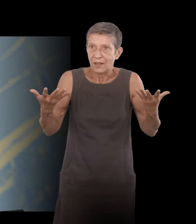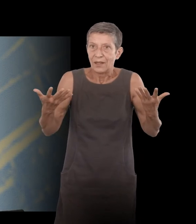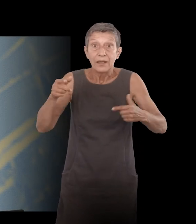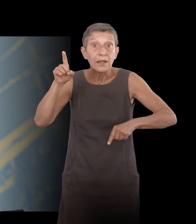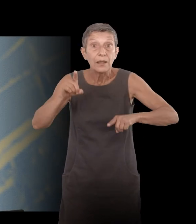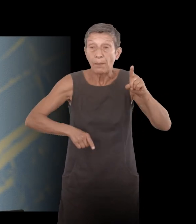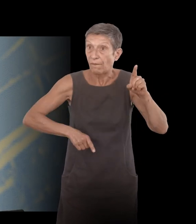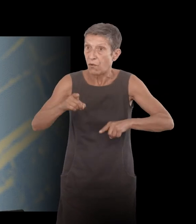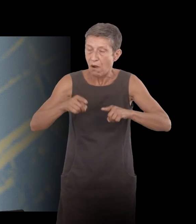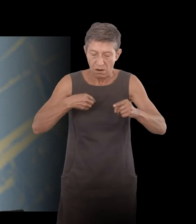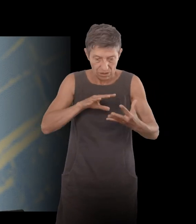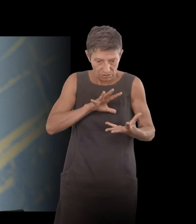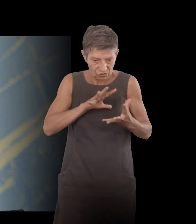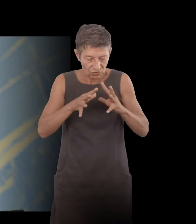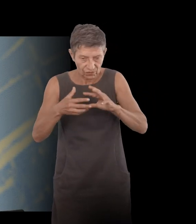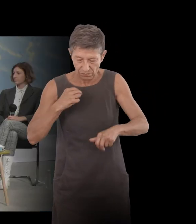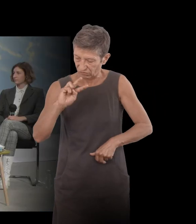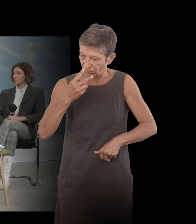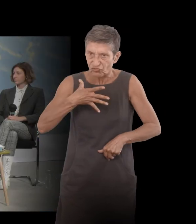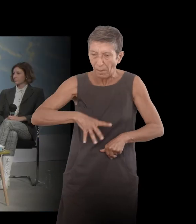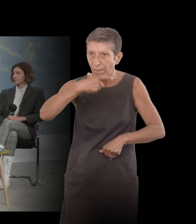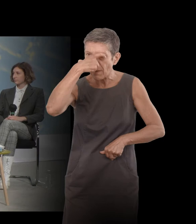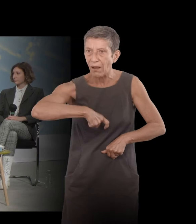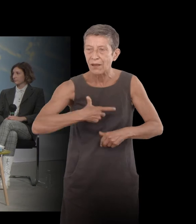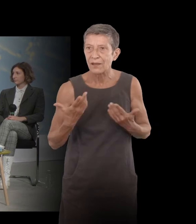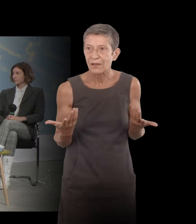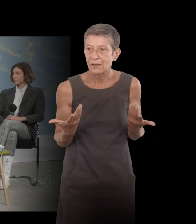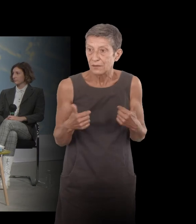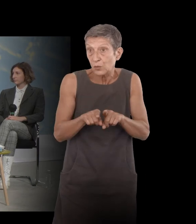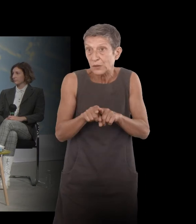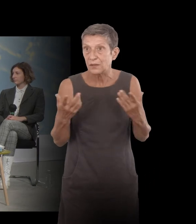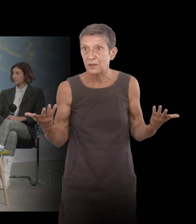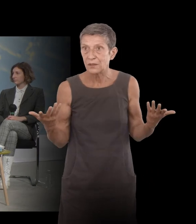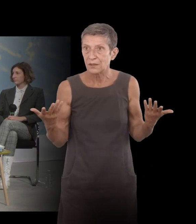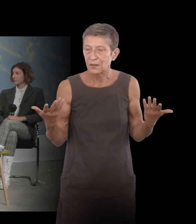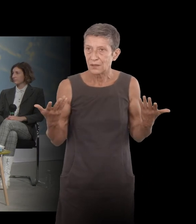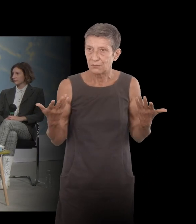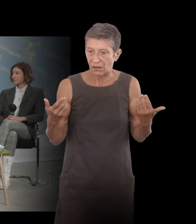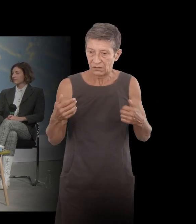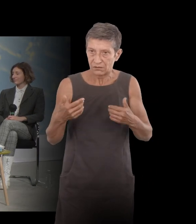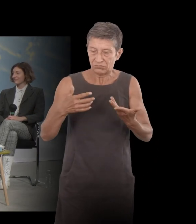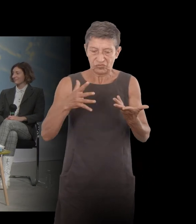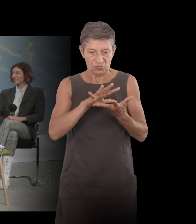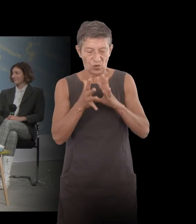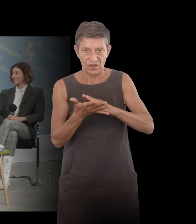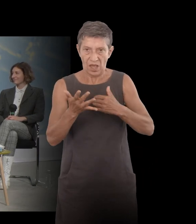qu'on n'aime pas en fait. C'est ça aussi qui devient irritable, colérique. Et vous dites à un moment,